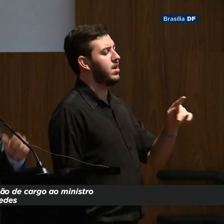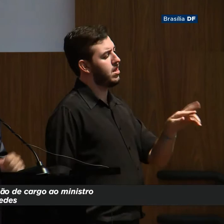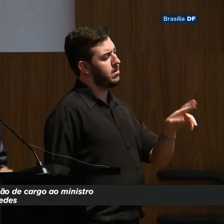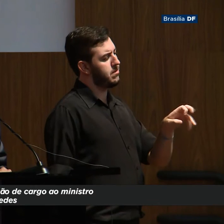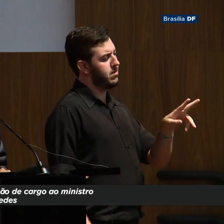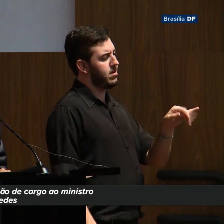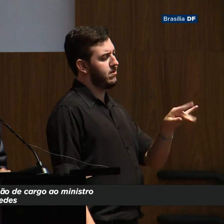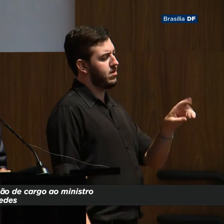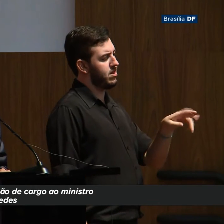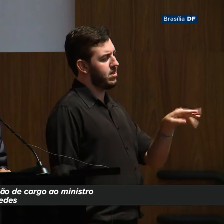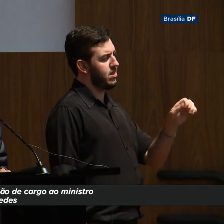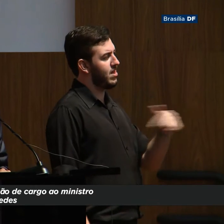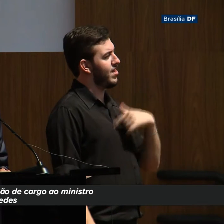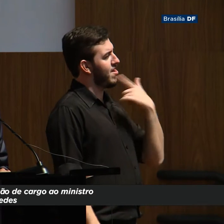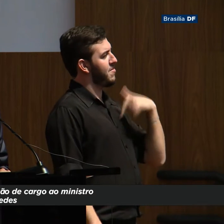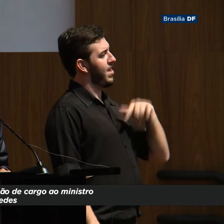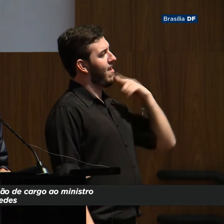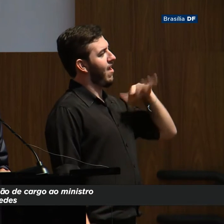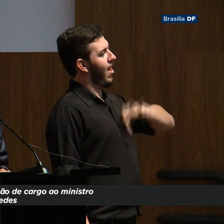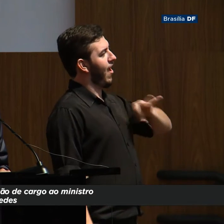transfere renda perversamente